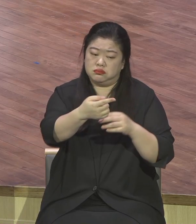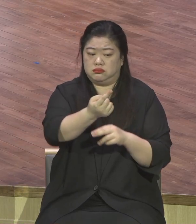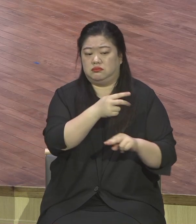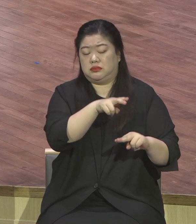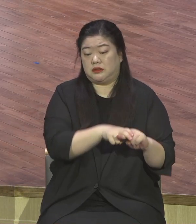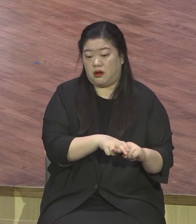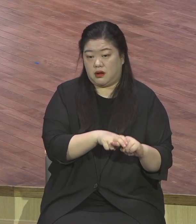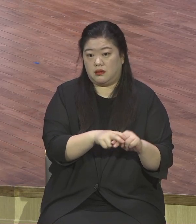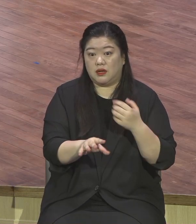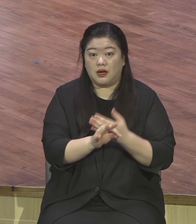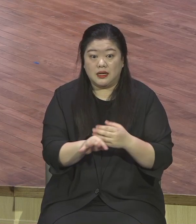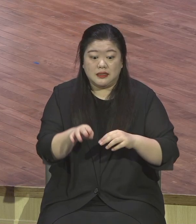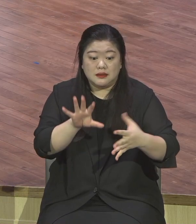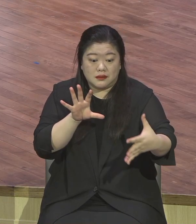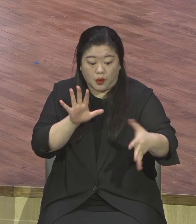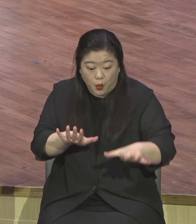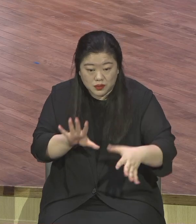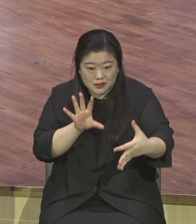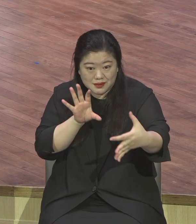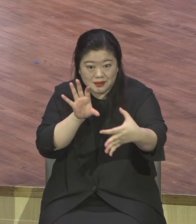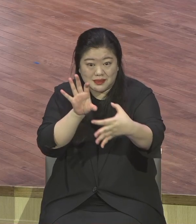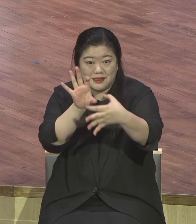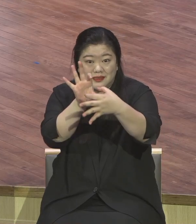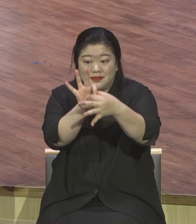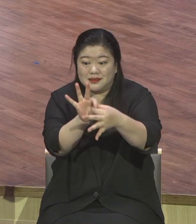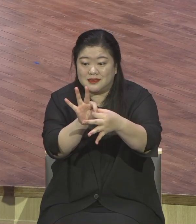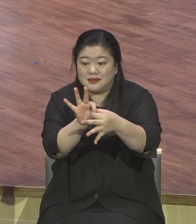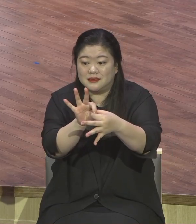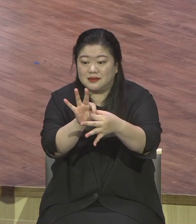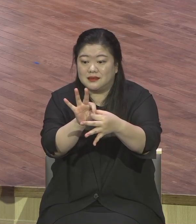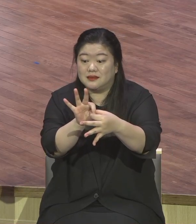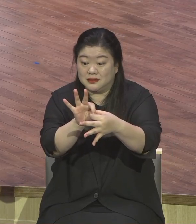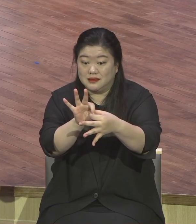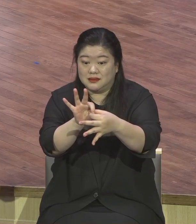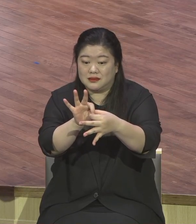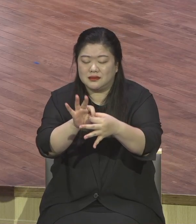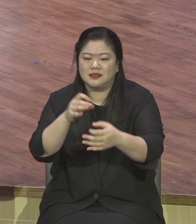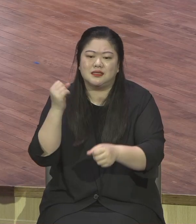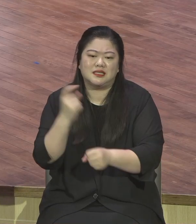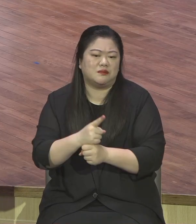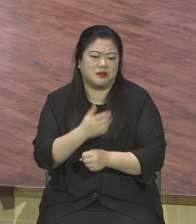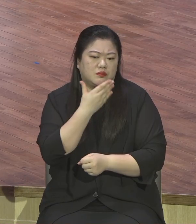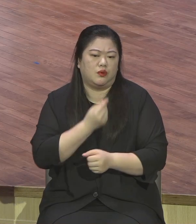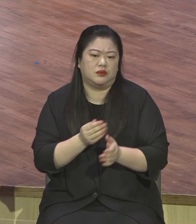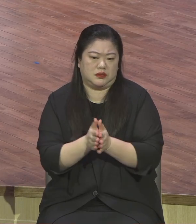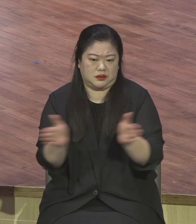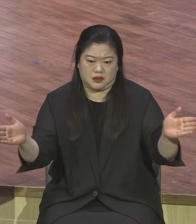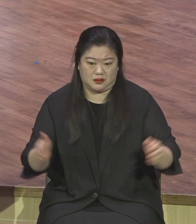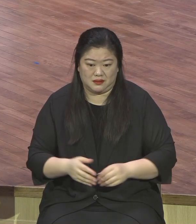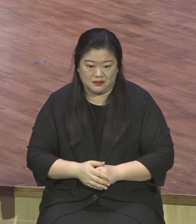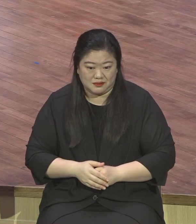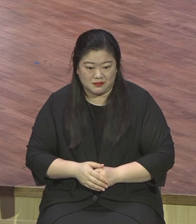오셨다, 이 예배 참석하셨다라는 이 자체가 너무 축복이기 때문에